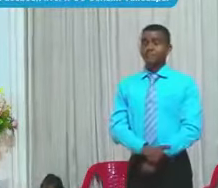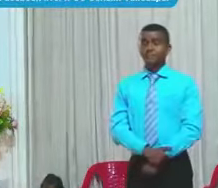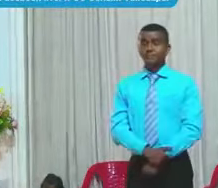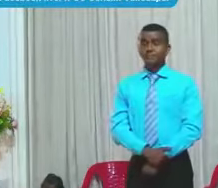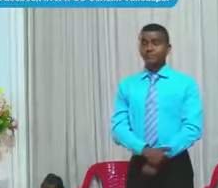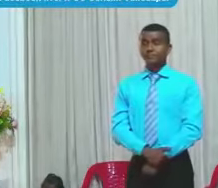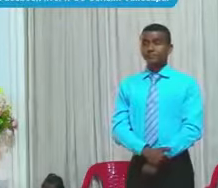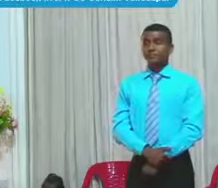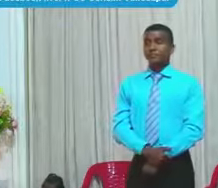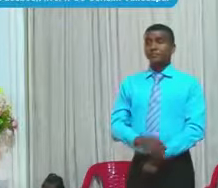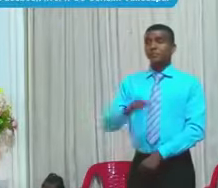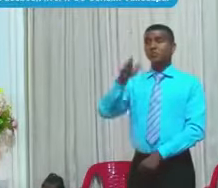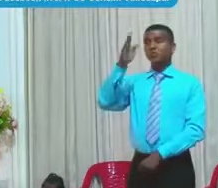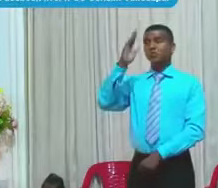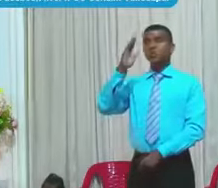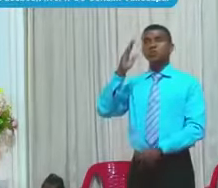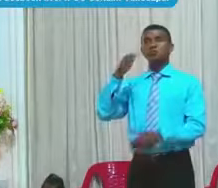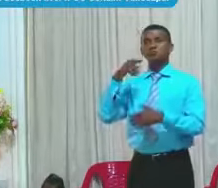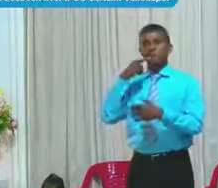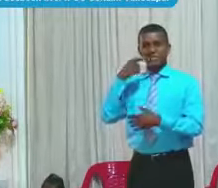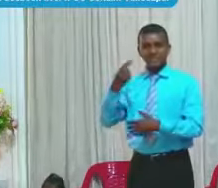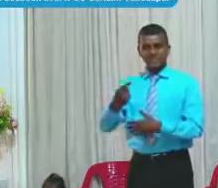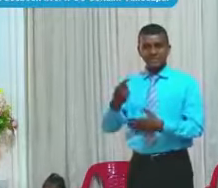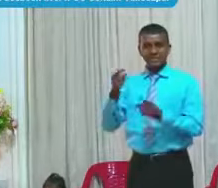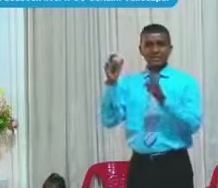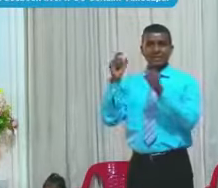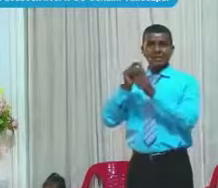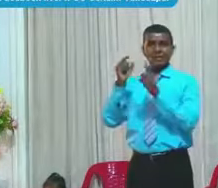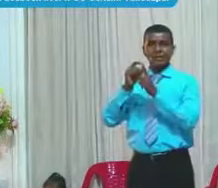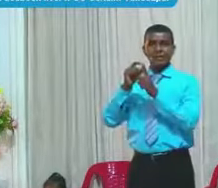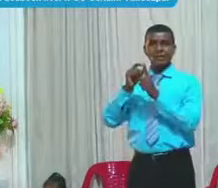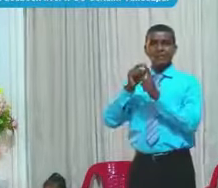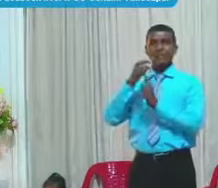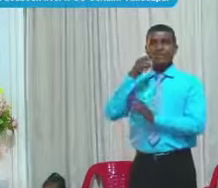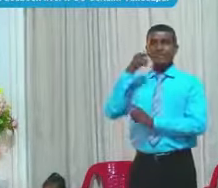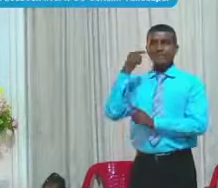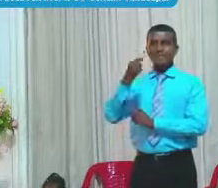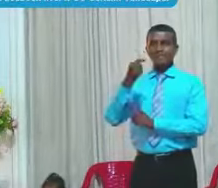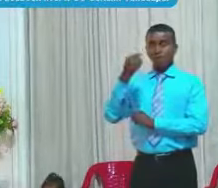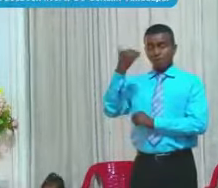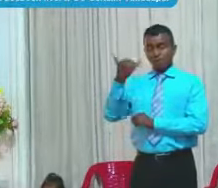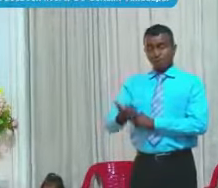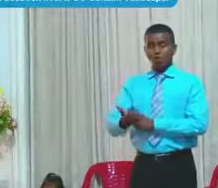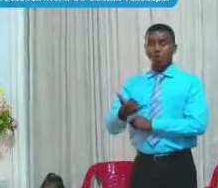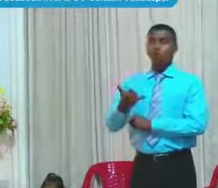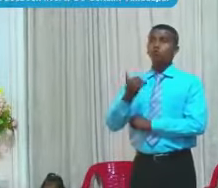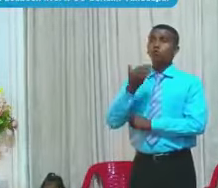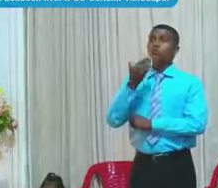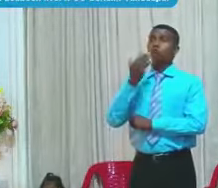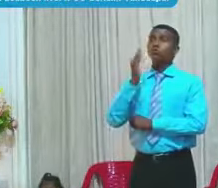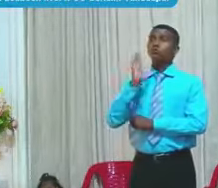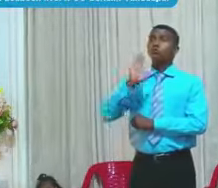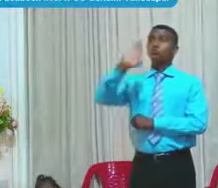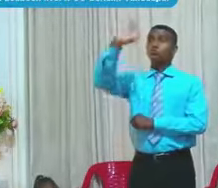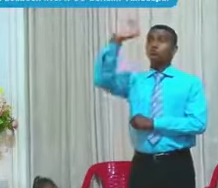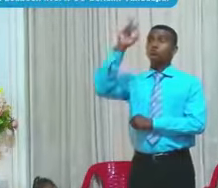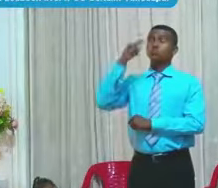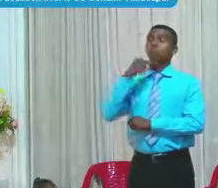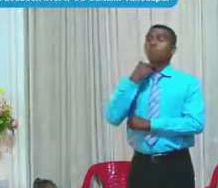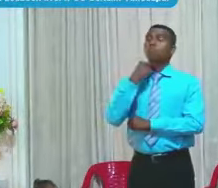qué dice el Señor? ¿Qué dice la palabra? Si oyes Soy su voz No Endurezcas